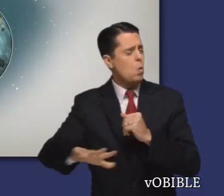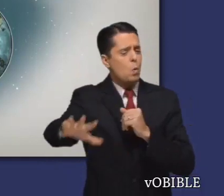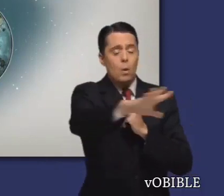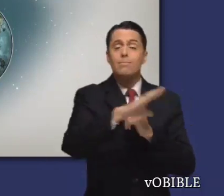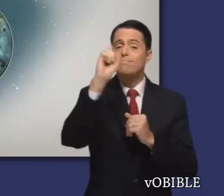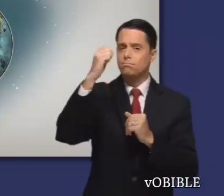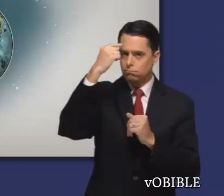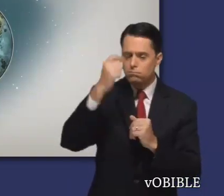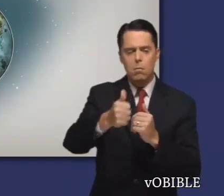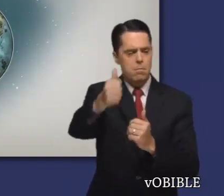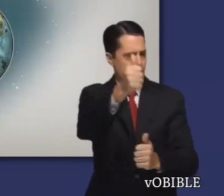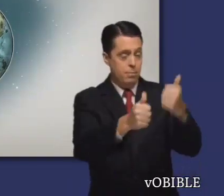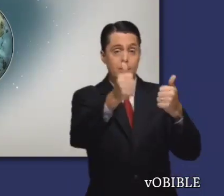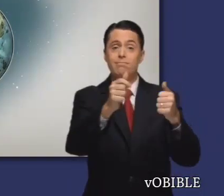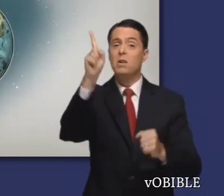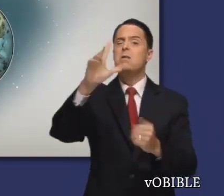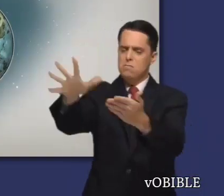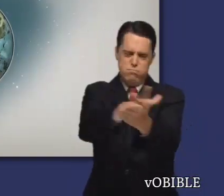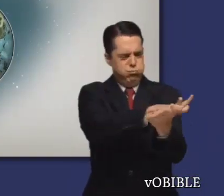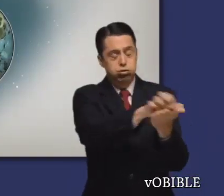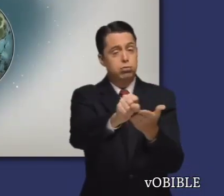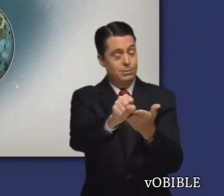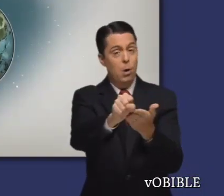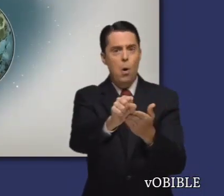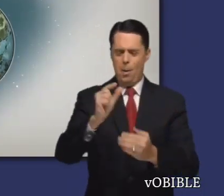significará la destrucción completa de los reinos humanos.